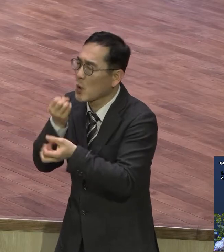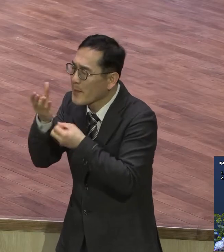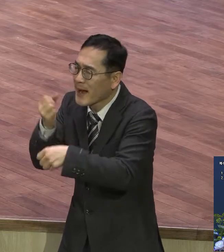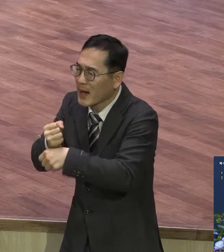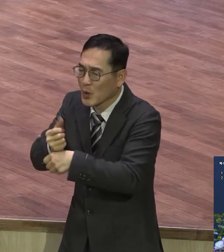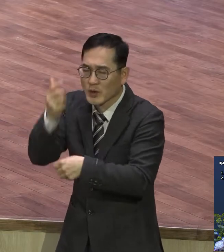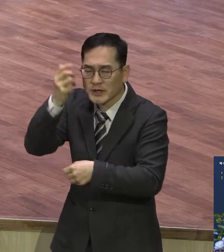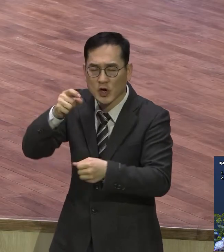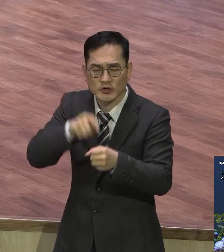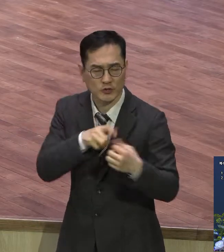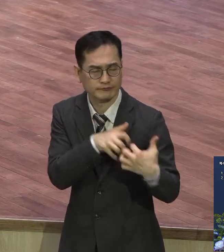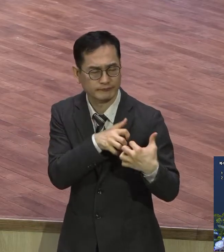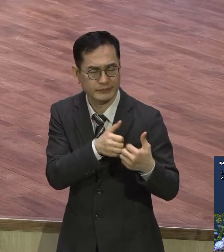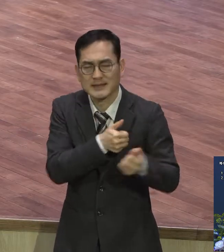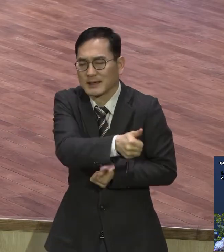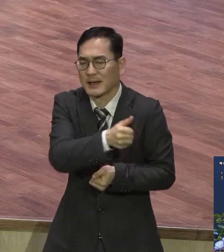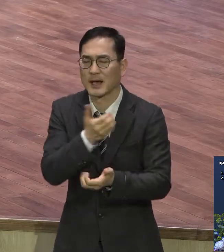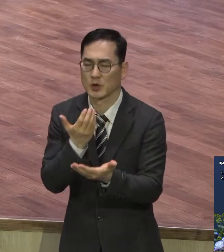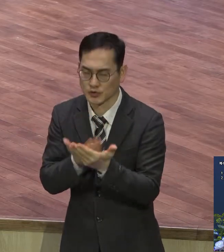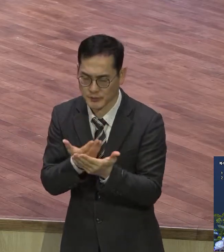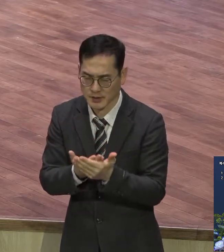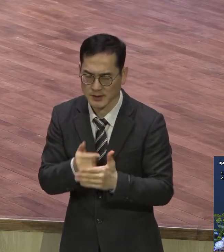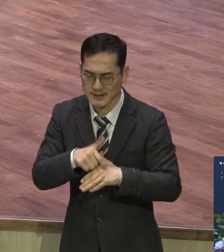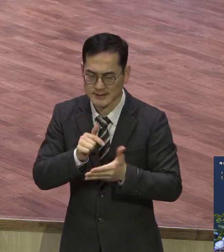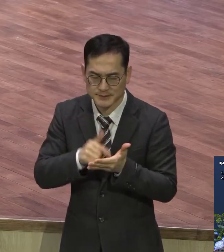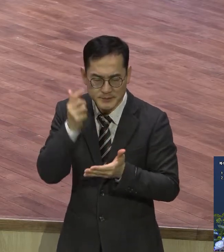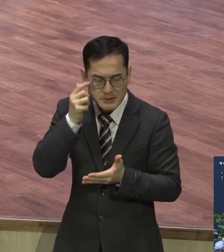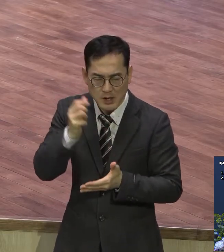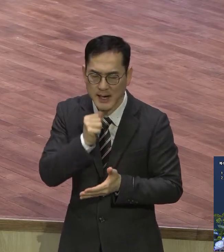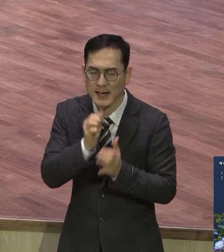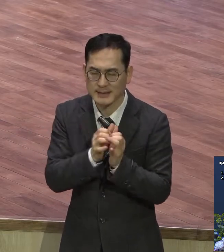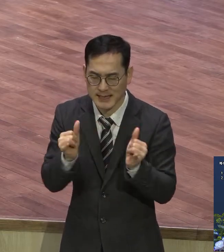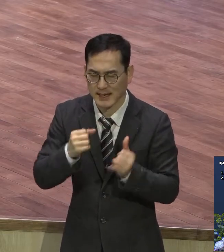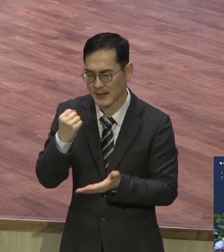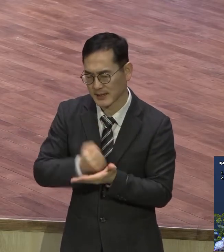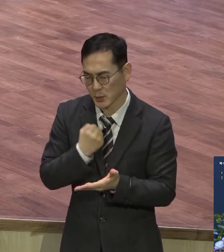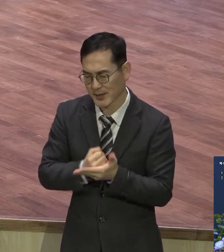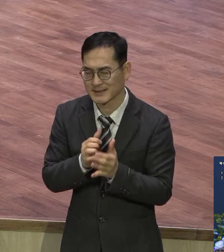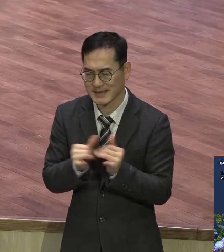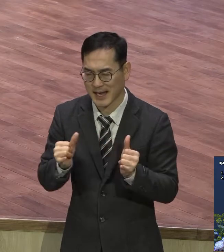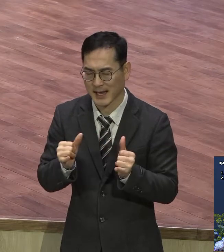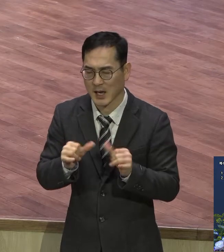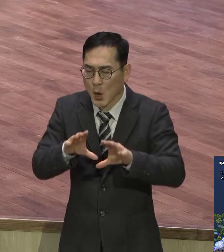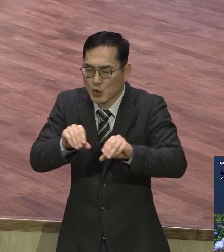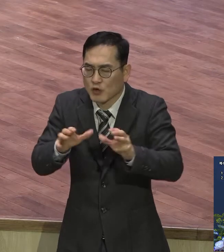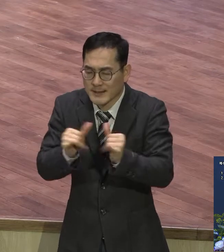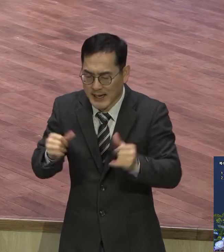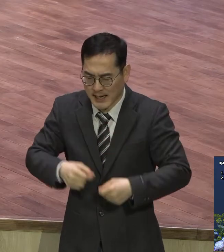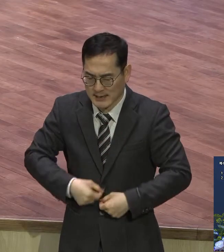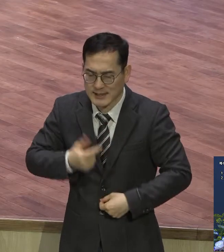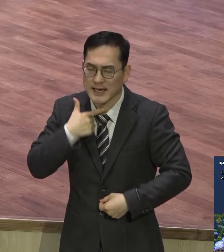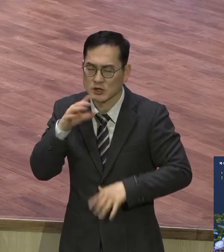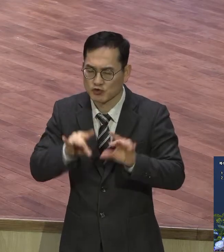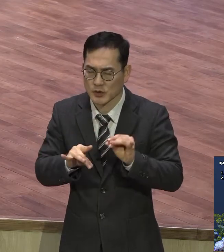주옵소서 신명이 가난한 자 애통하는 자 온유한 자 의에 줄이고 목마른 자가 되어서